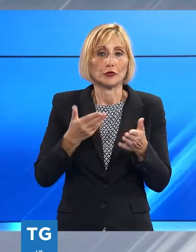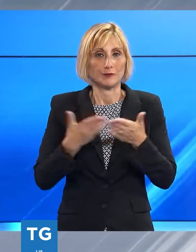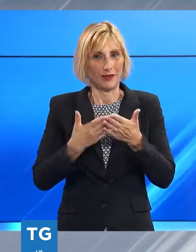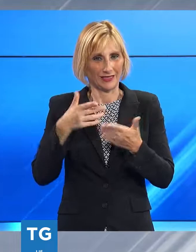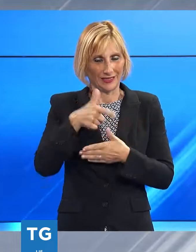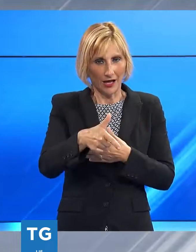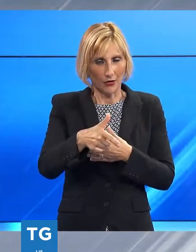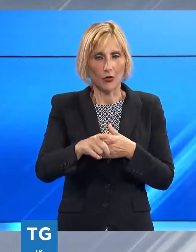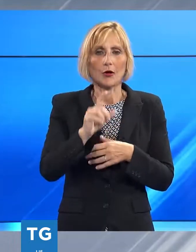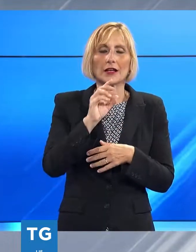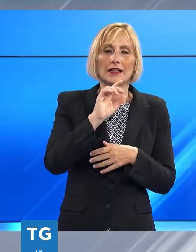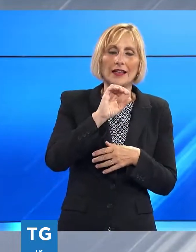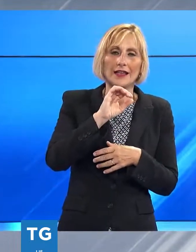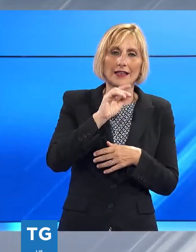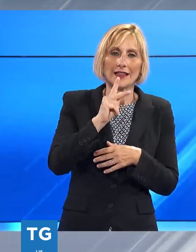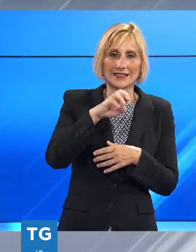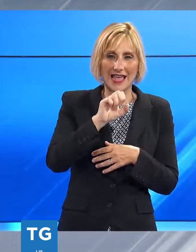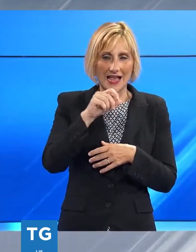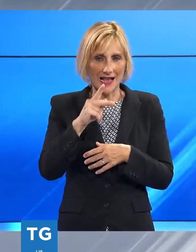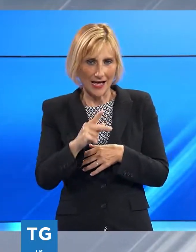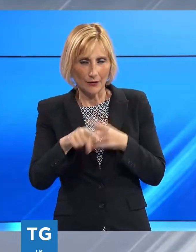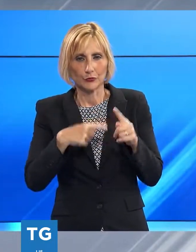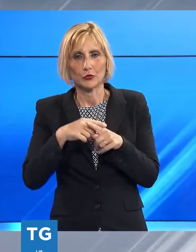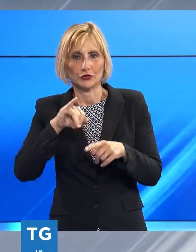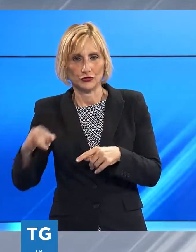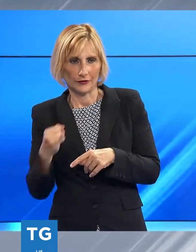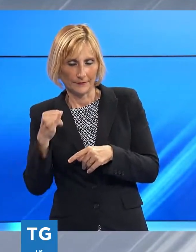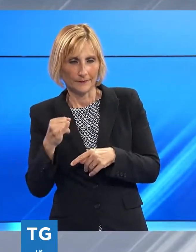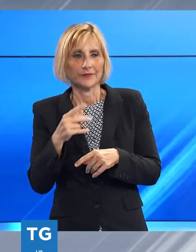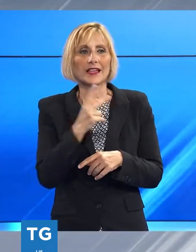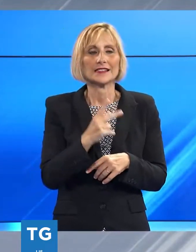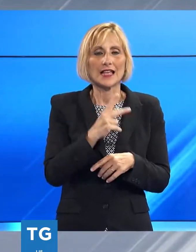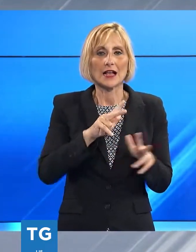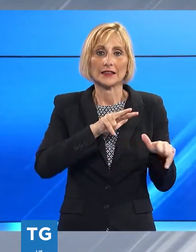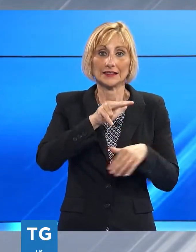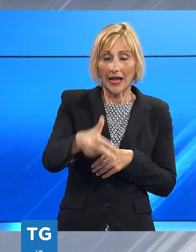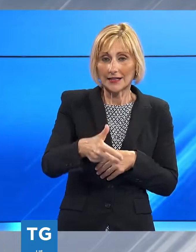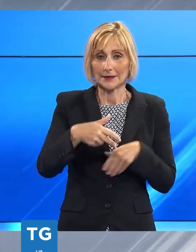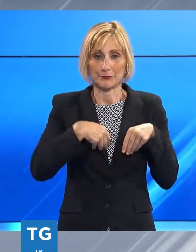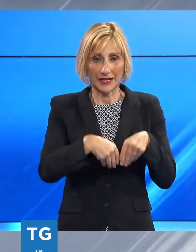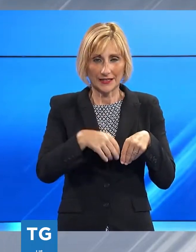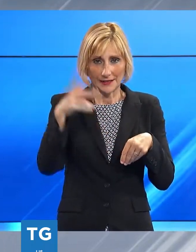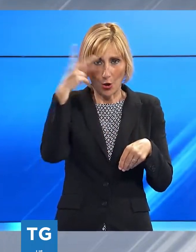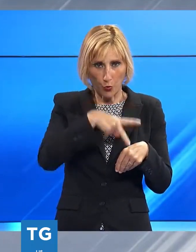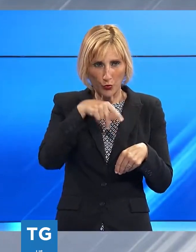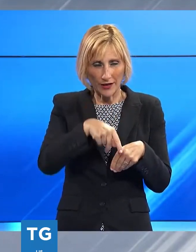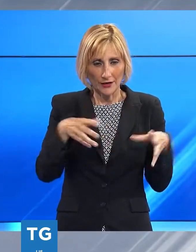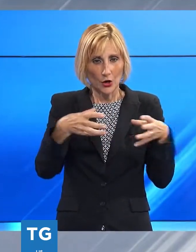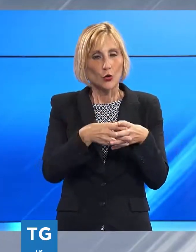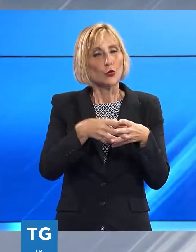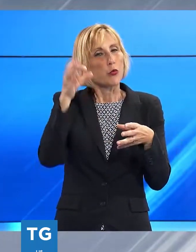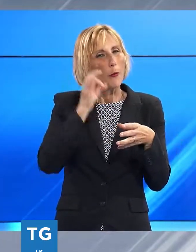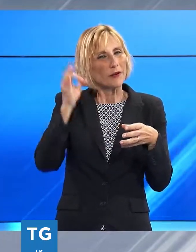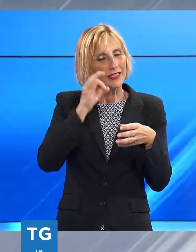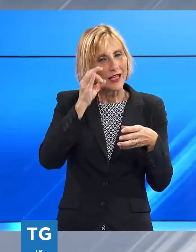Gallagher due concerti che si sono aperti con i Casebian alla loro terza presenza lucchese la band britannica guidata